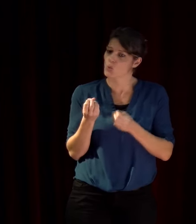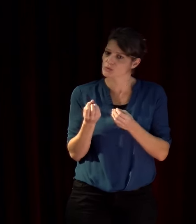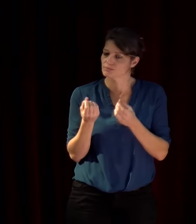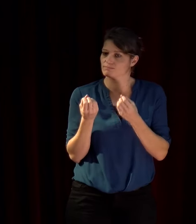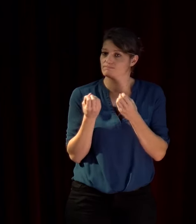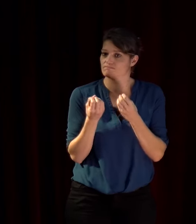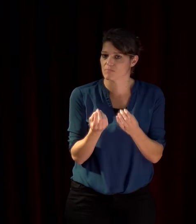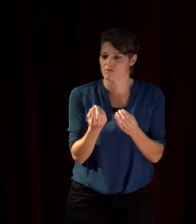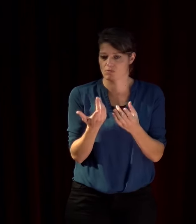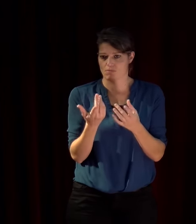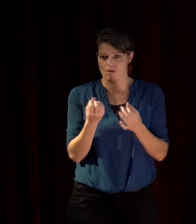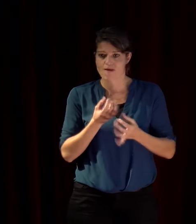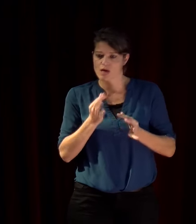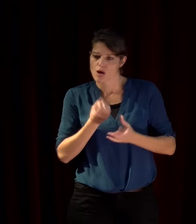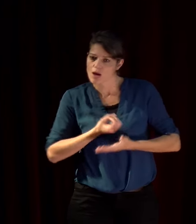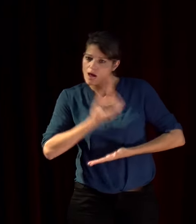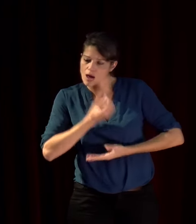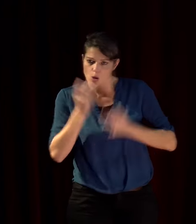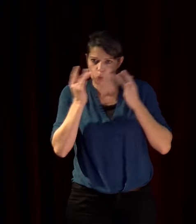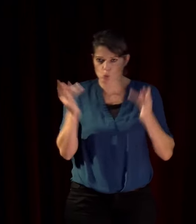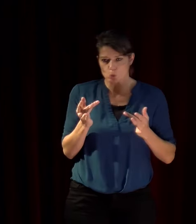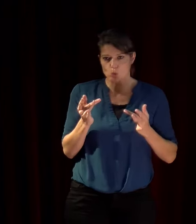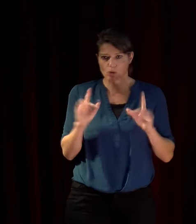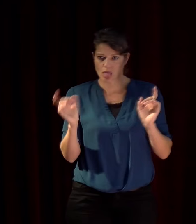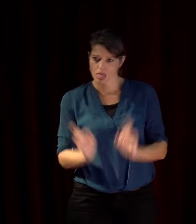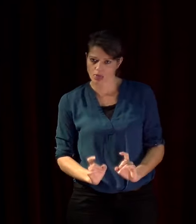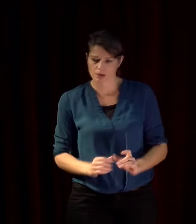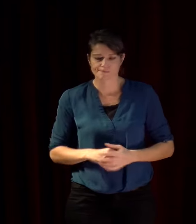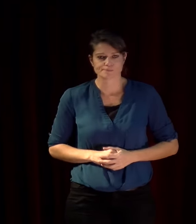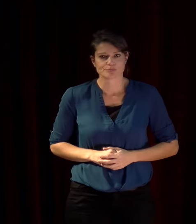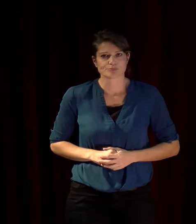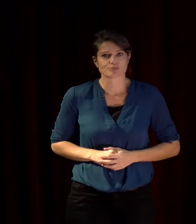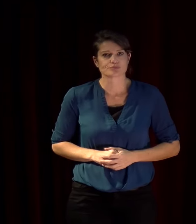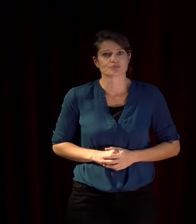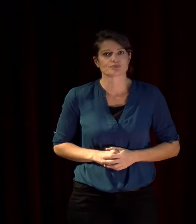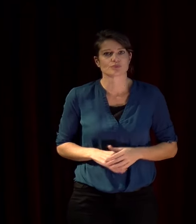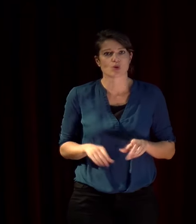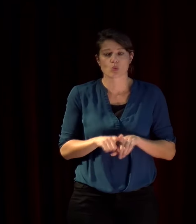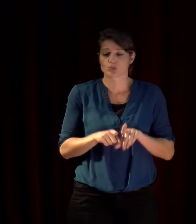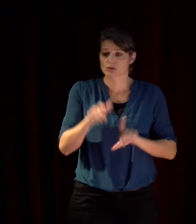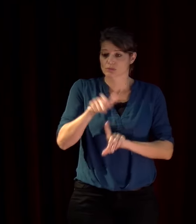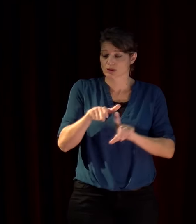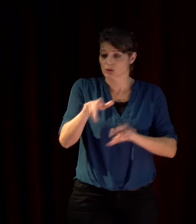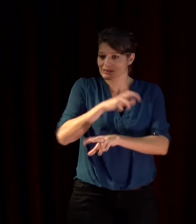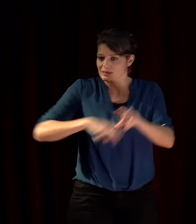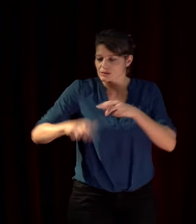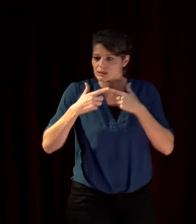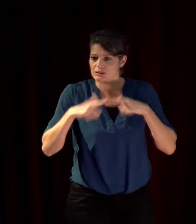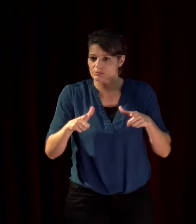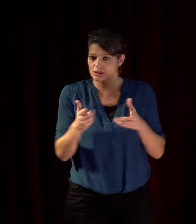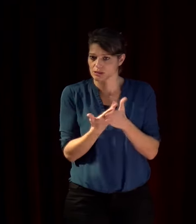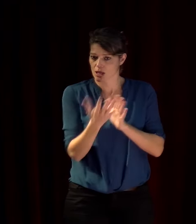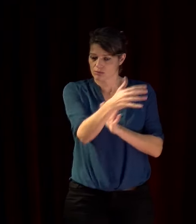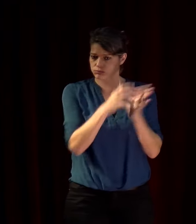il faut savoir que la libre circulation des personnes est l'un des droits humains inscrit dans la déclaration